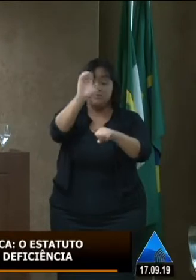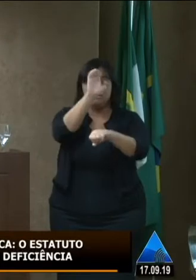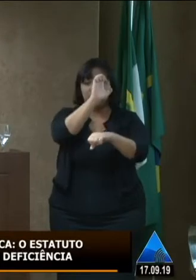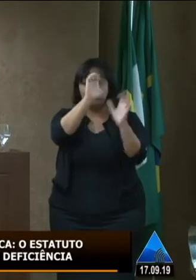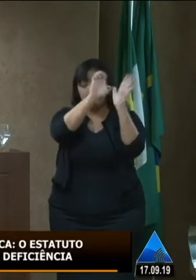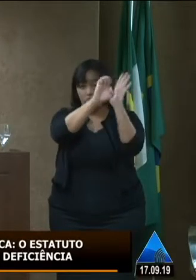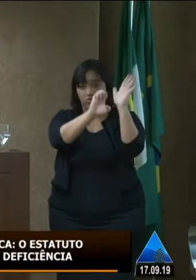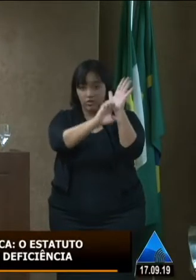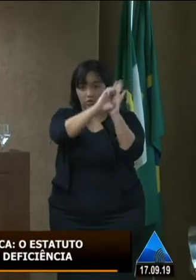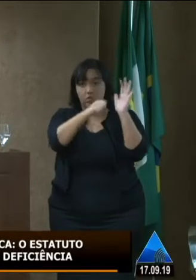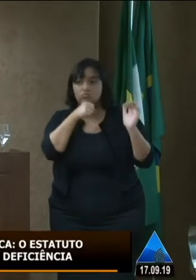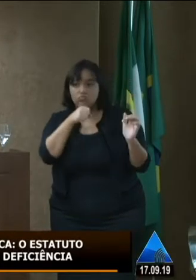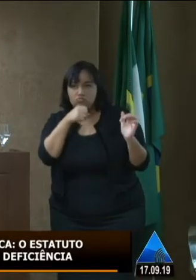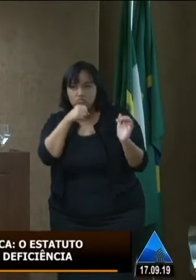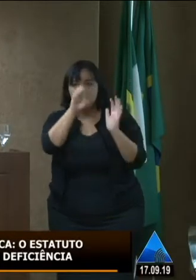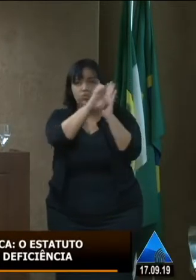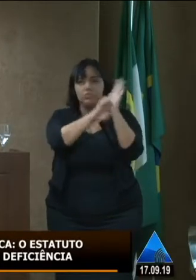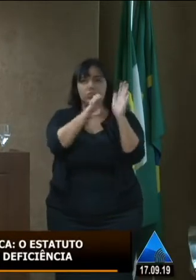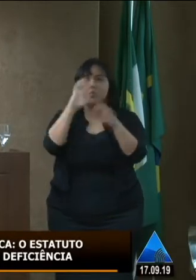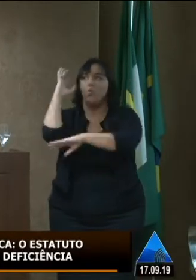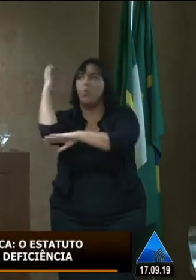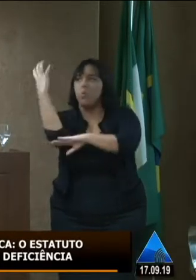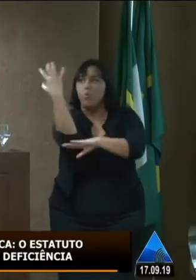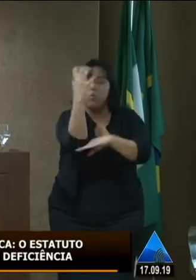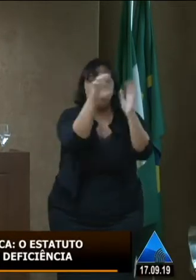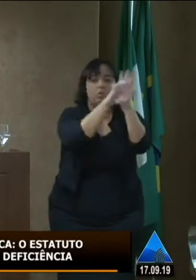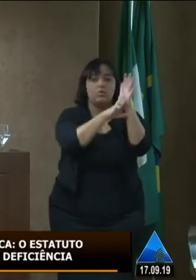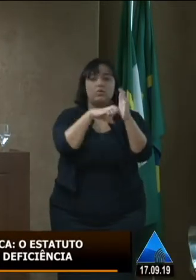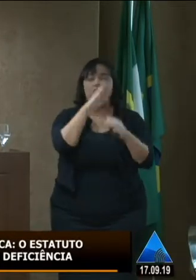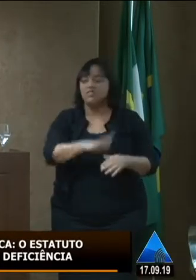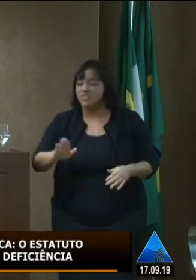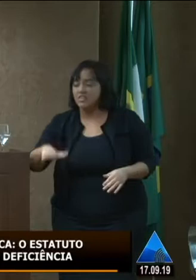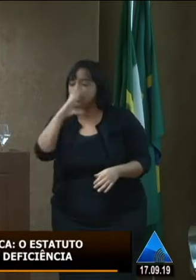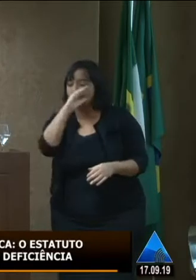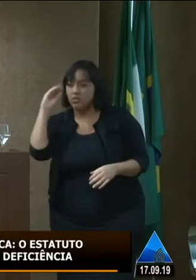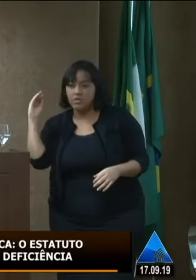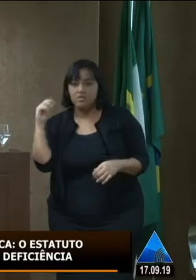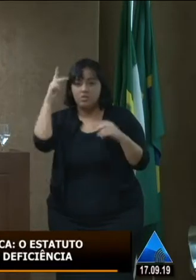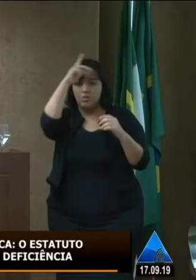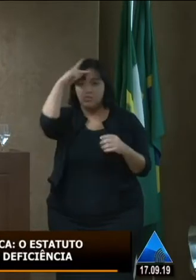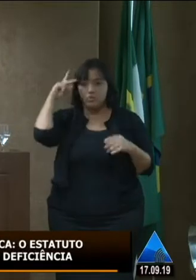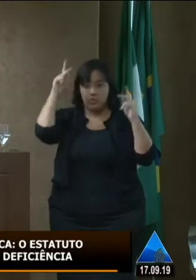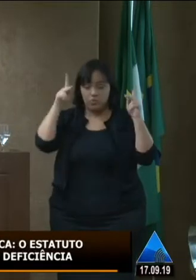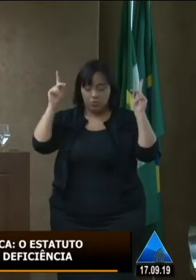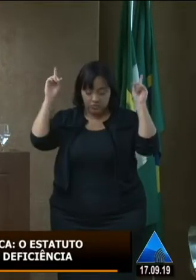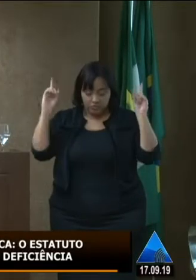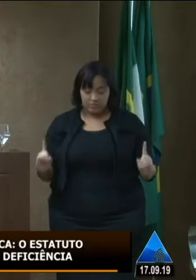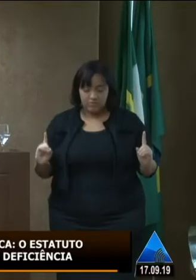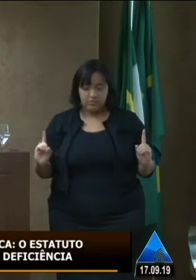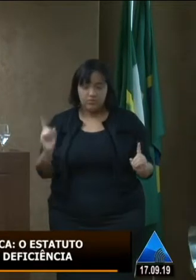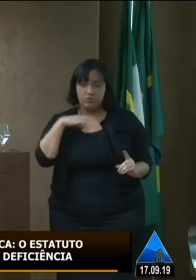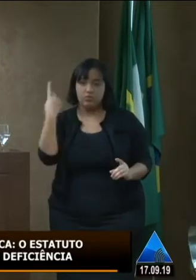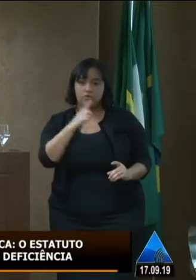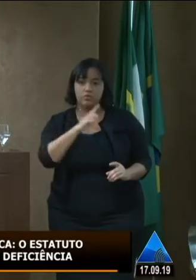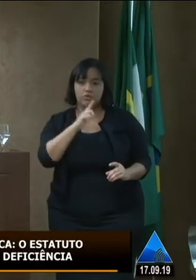estatuto do idoso do meio ambiente da criança do adolescente da pessoa com deficiência nós temos de